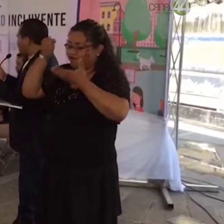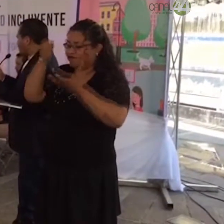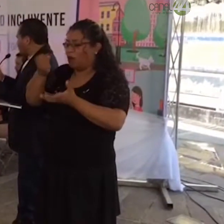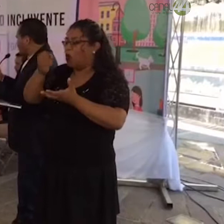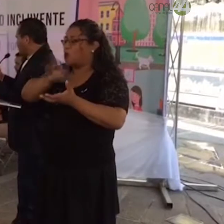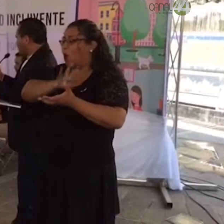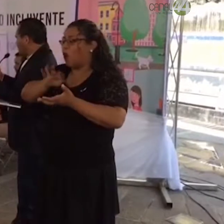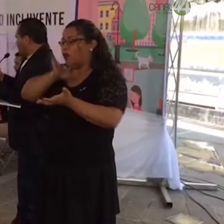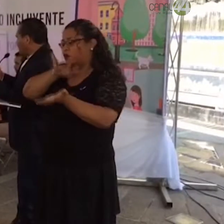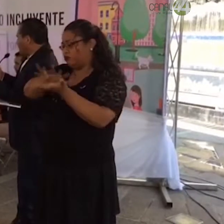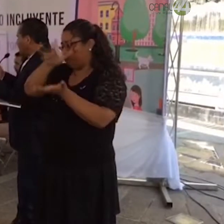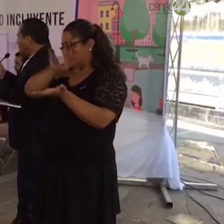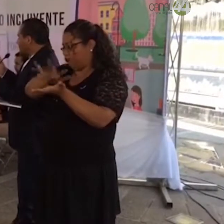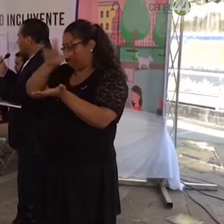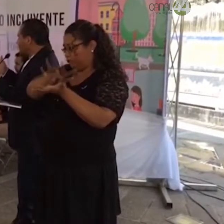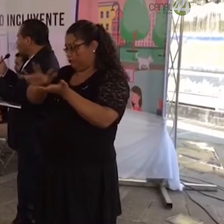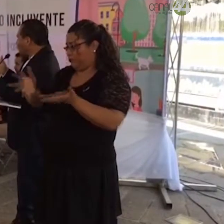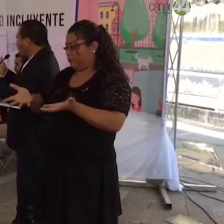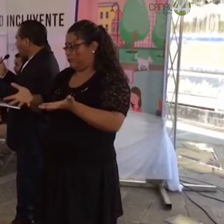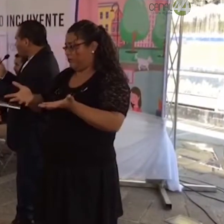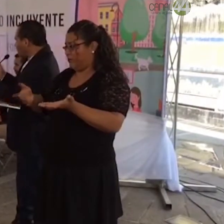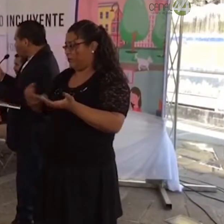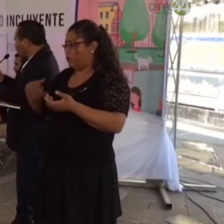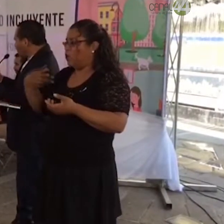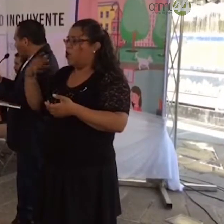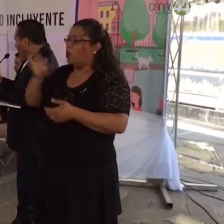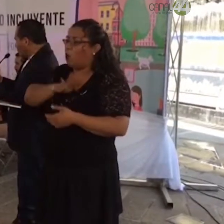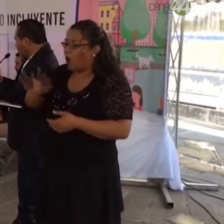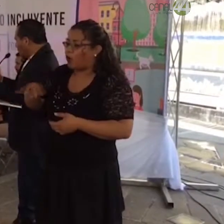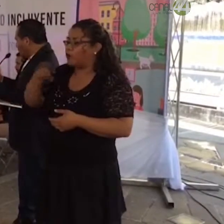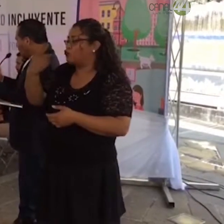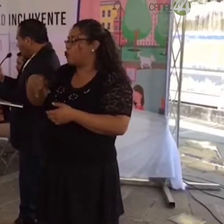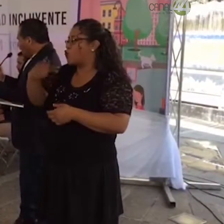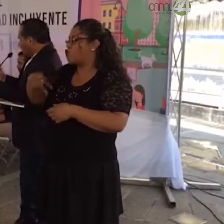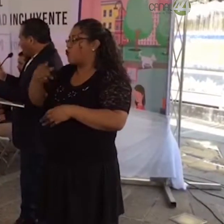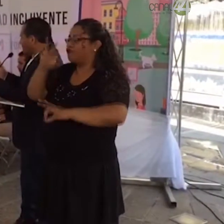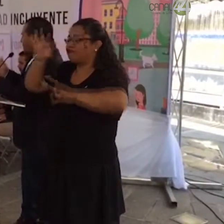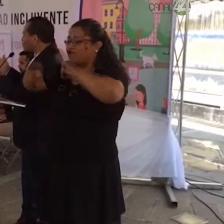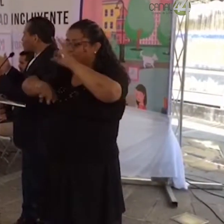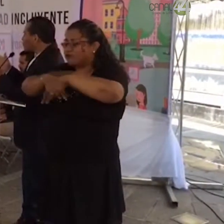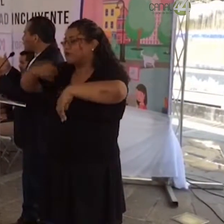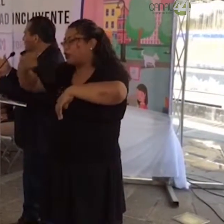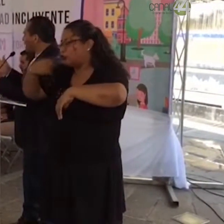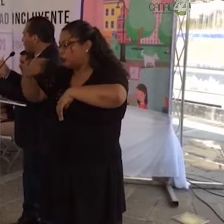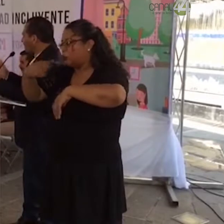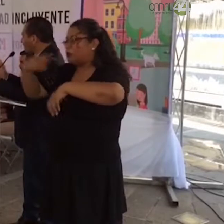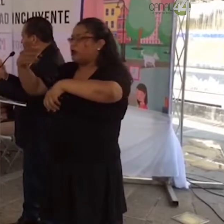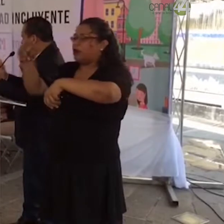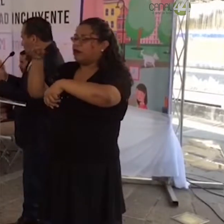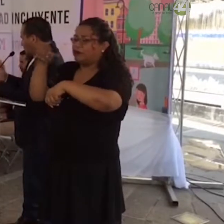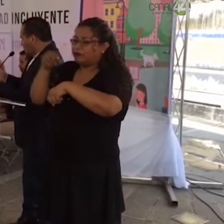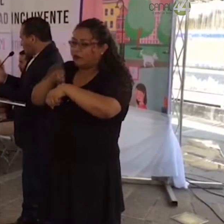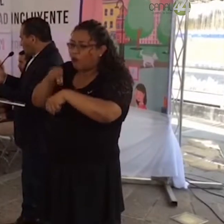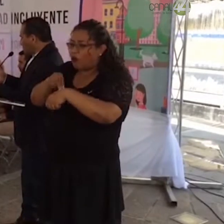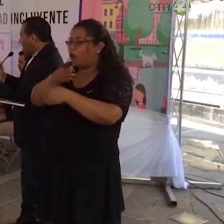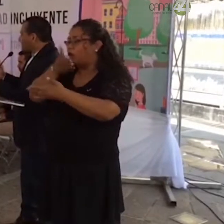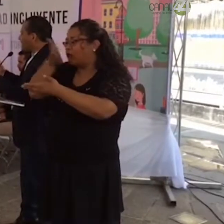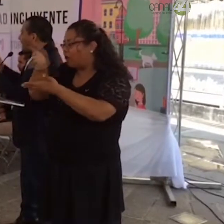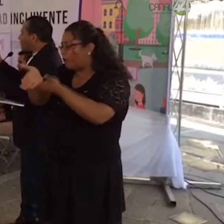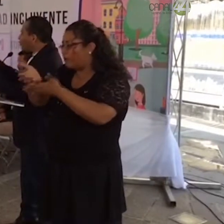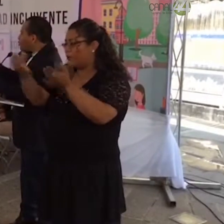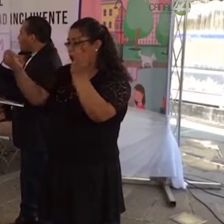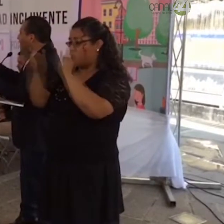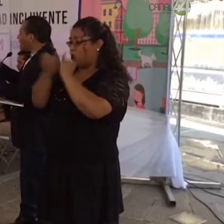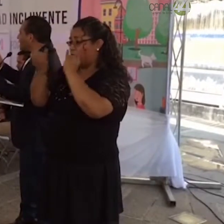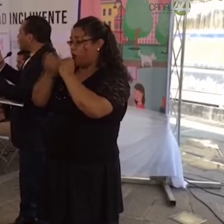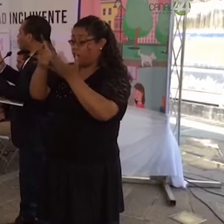discapacidad. Desde su tratamiento médico, desde sus medicamentos, desde